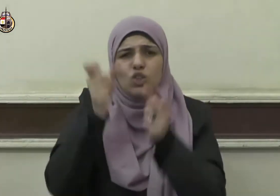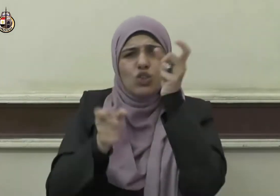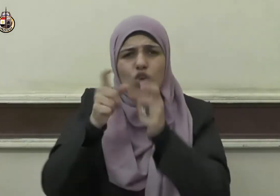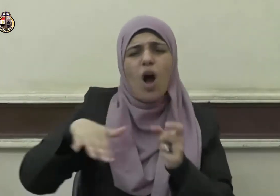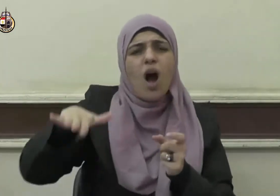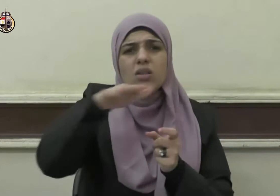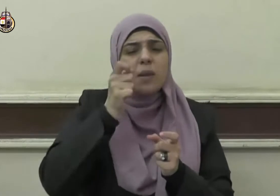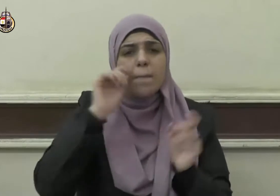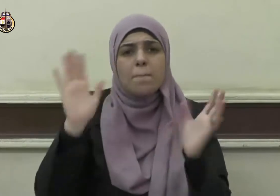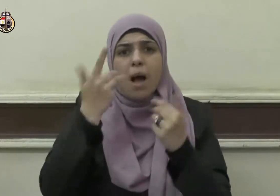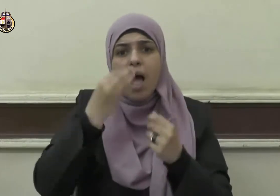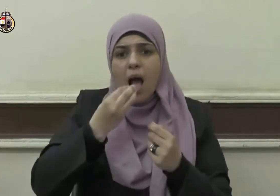وَعَاءً شَرًّا